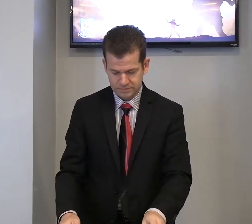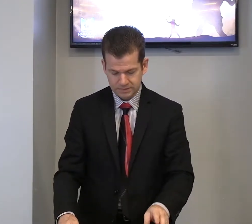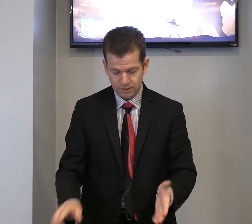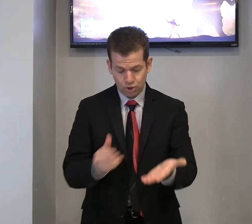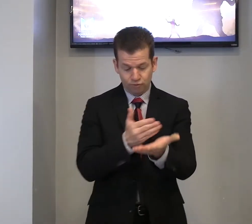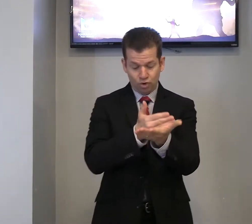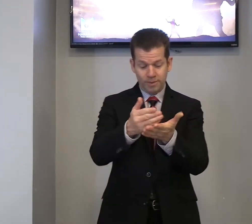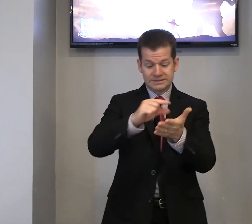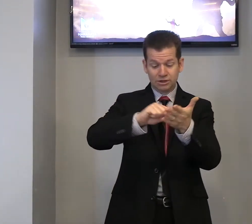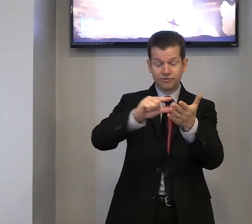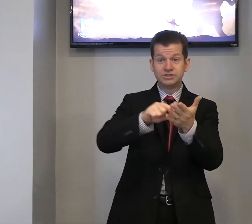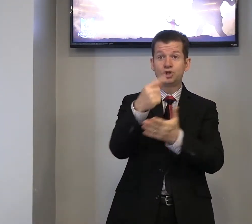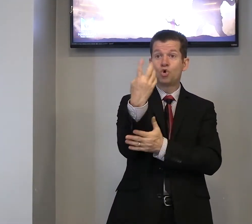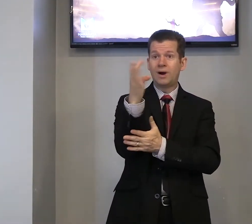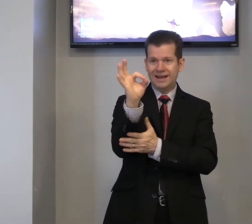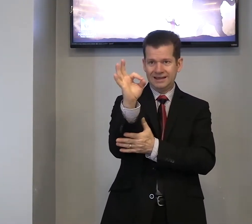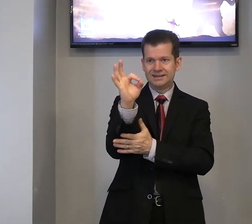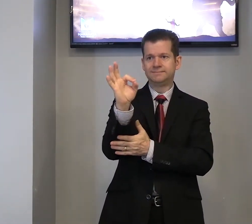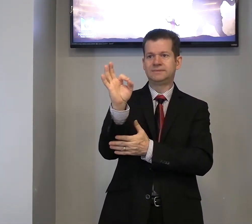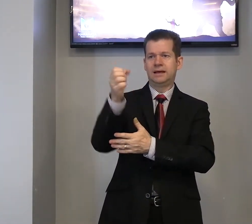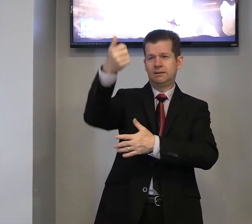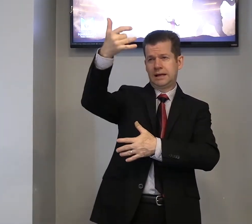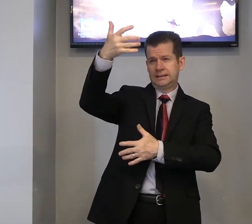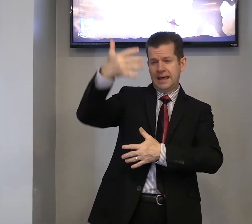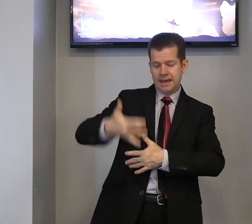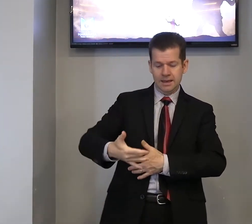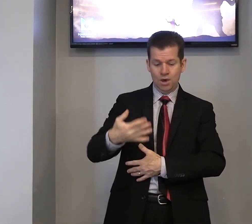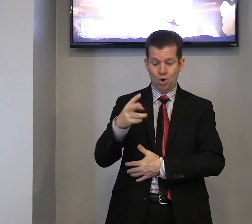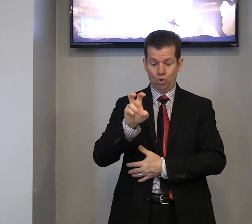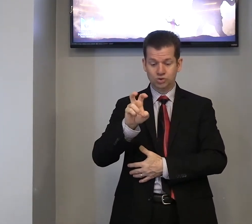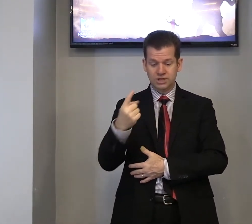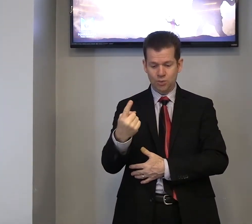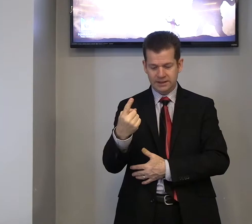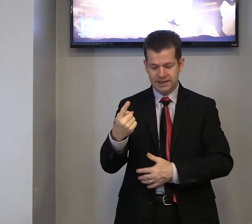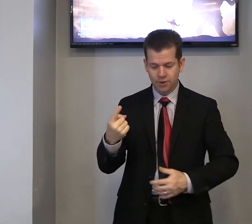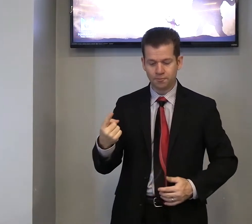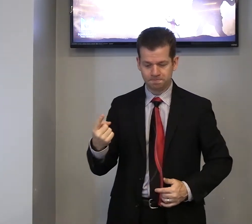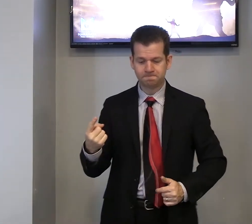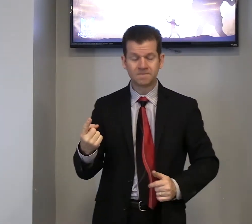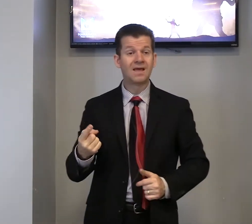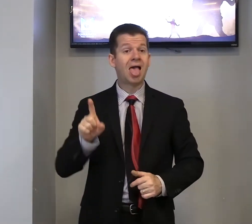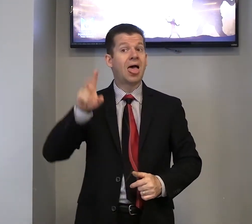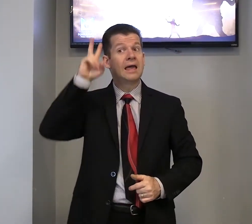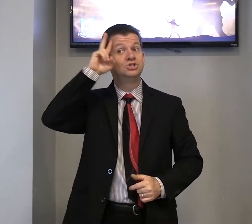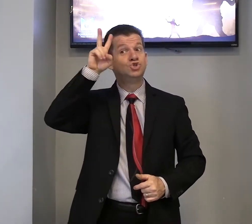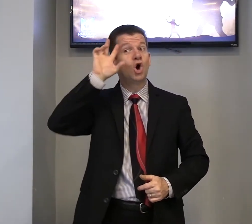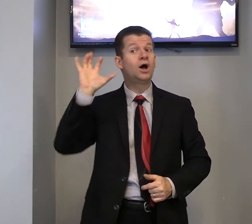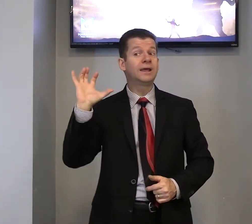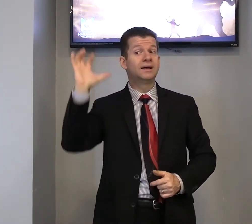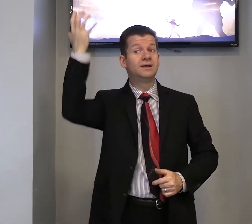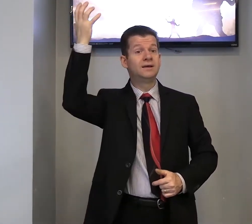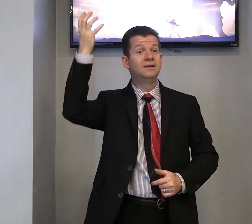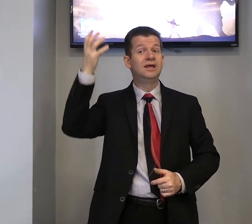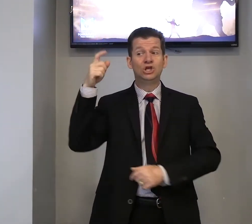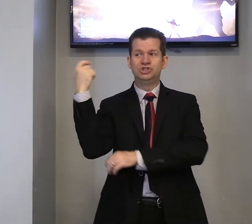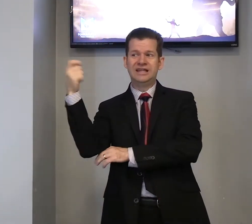Vou começar no versículo 40, tá? Até o 51. É a história de